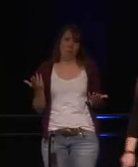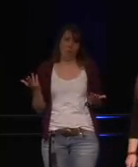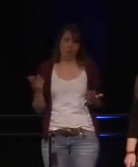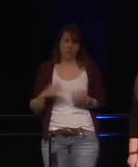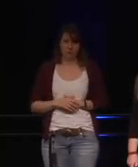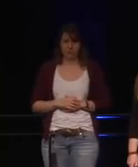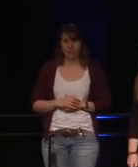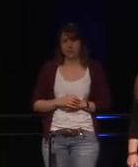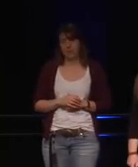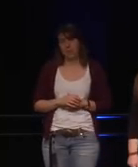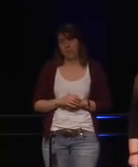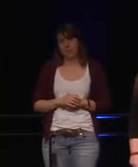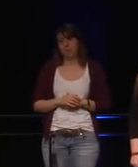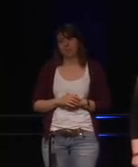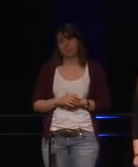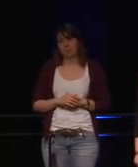andere waren nur kritisch.